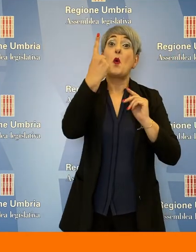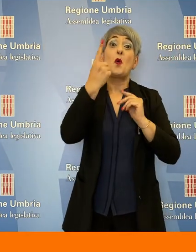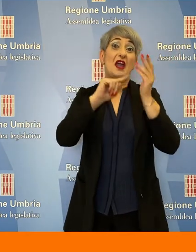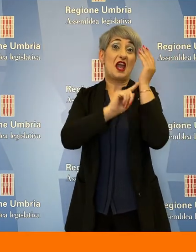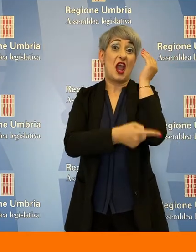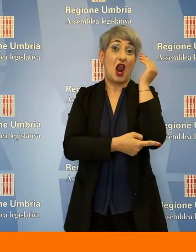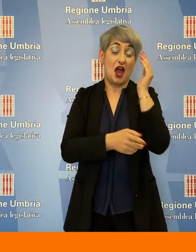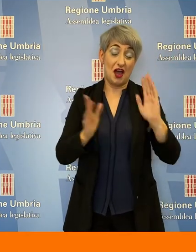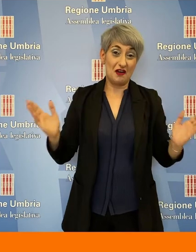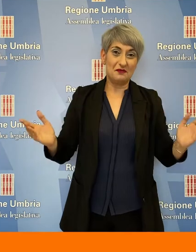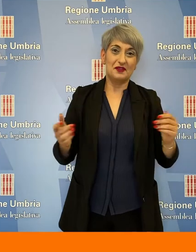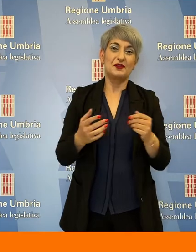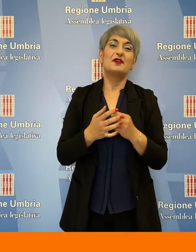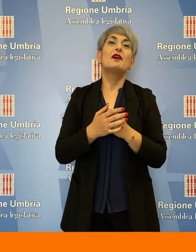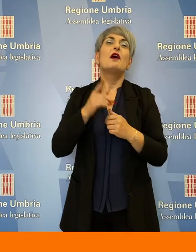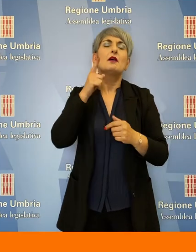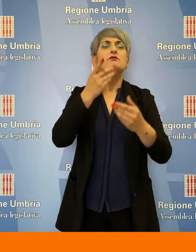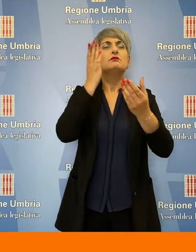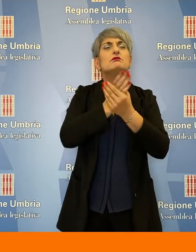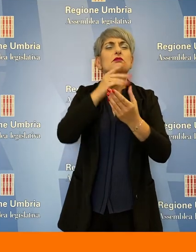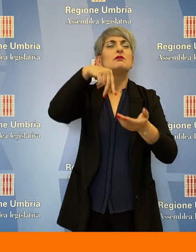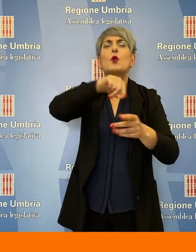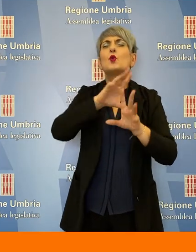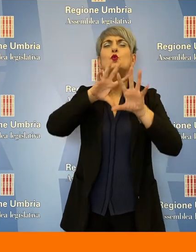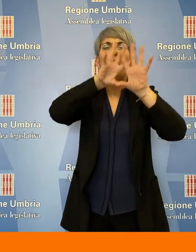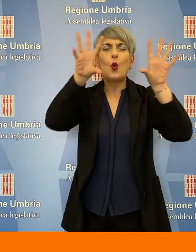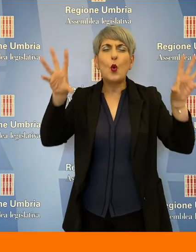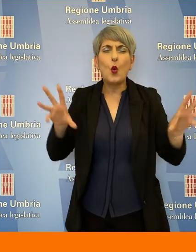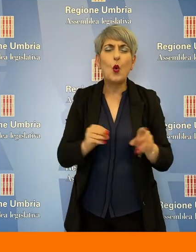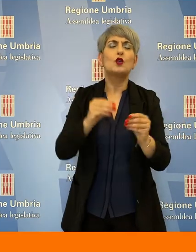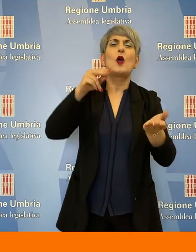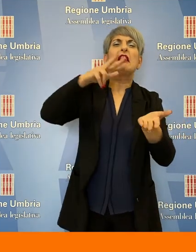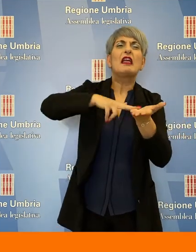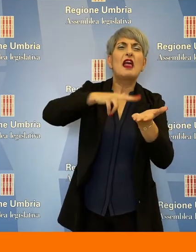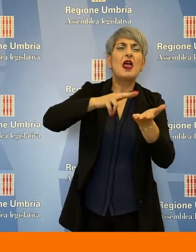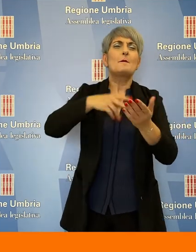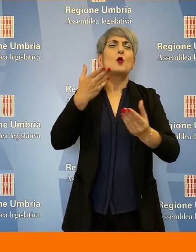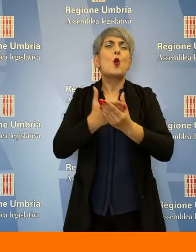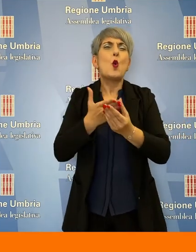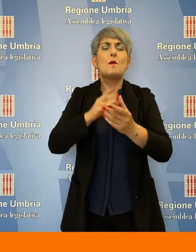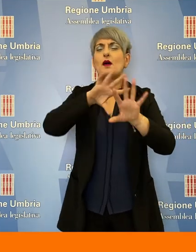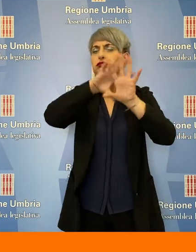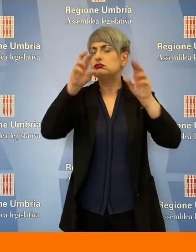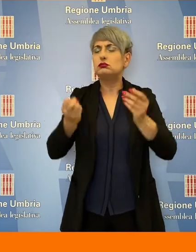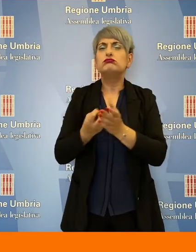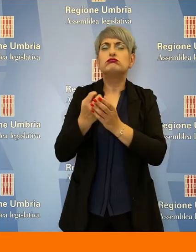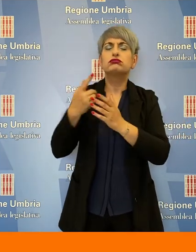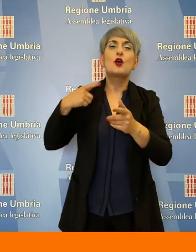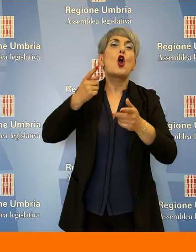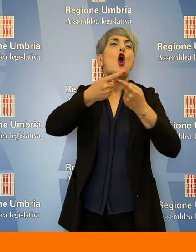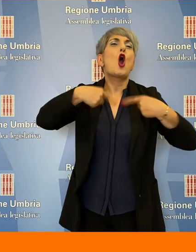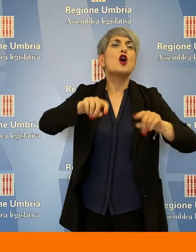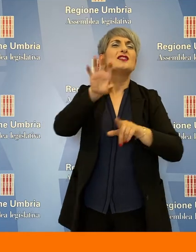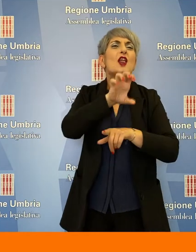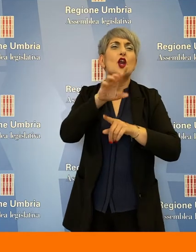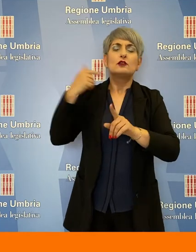conservano le delibere e tutta la documentazione prodotta dai consigli